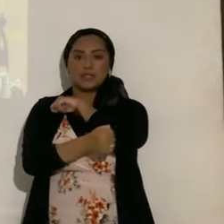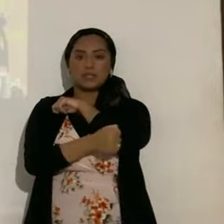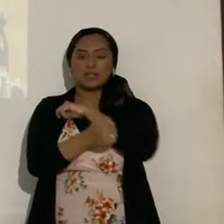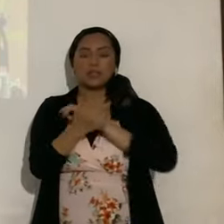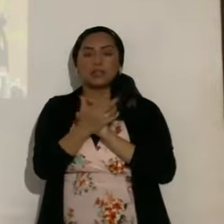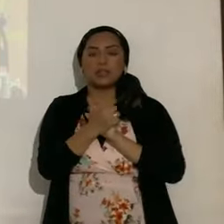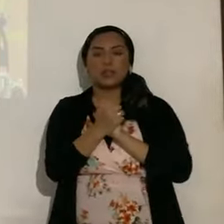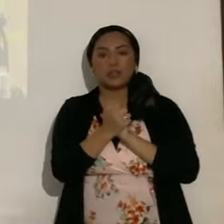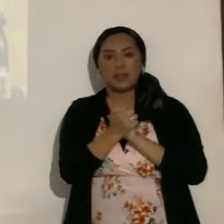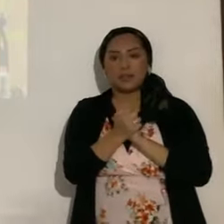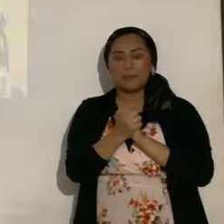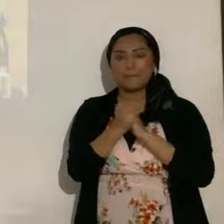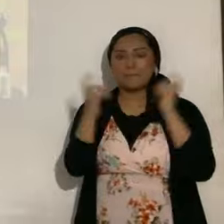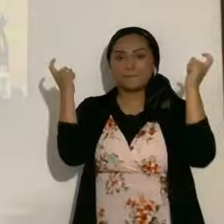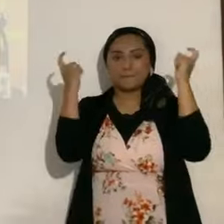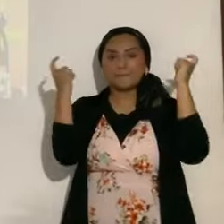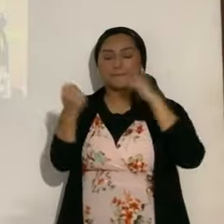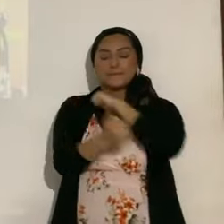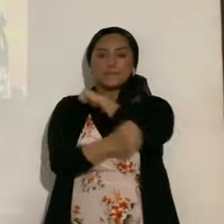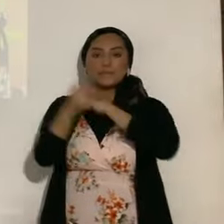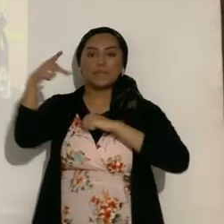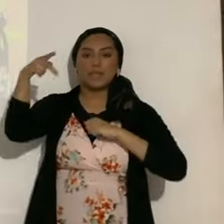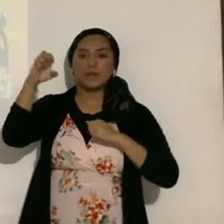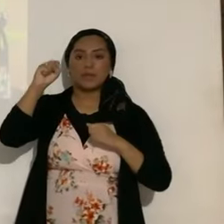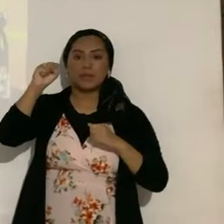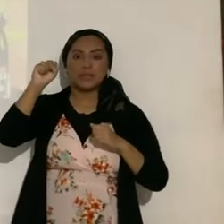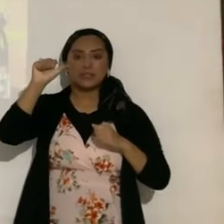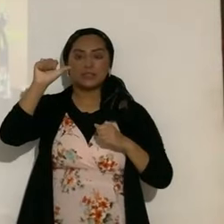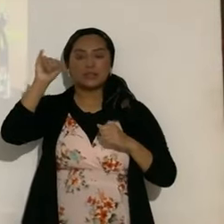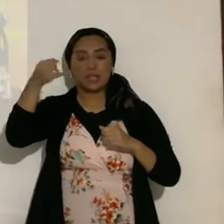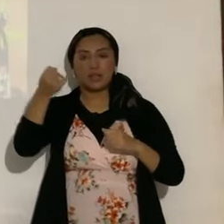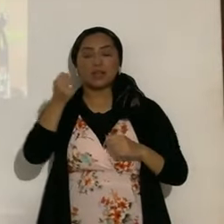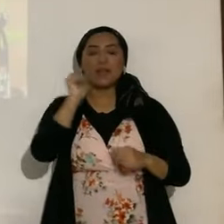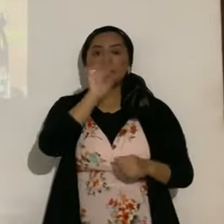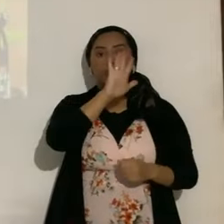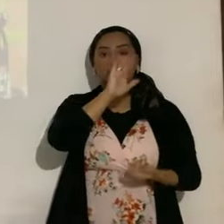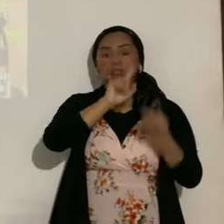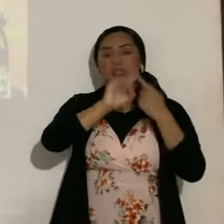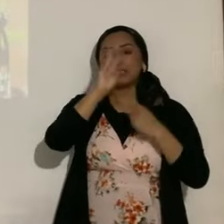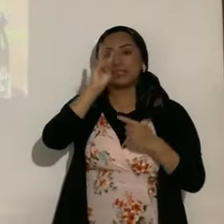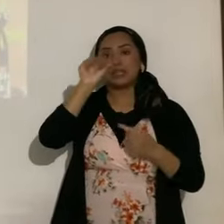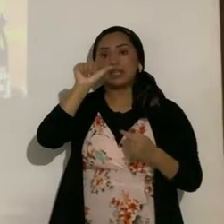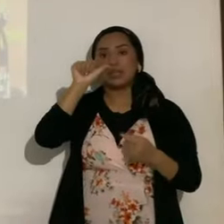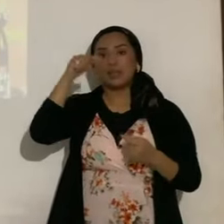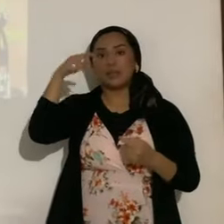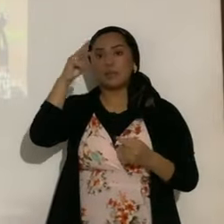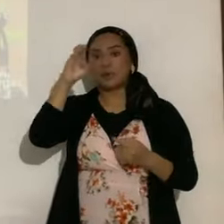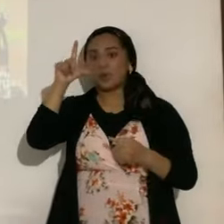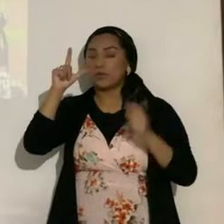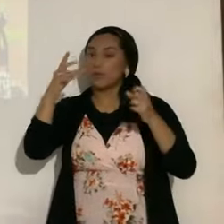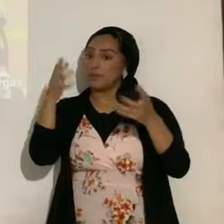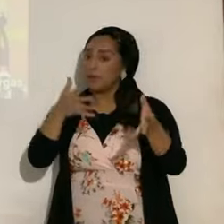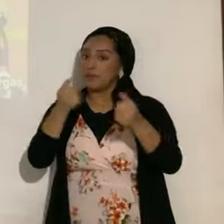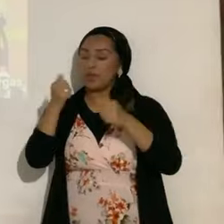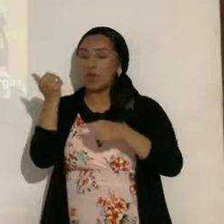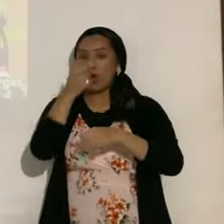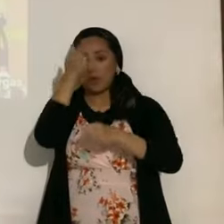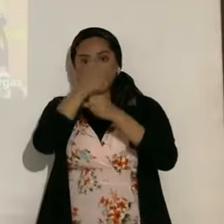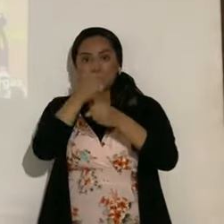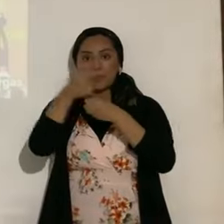La fiesta de Pesaj es, si ustedes recuerdan, del 5 al 6 de abril. Y apúrense todos, hermanos, a entrar rápidamente al pacto de Bidmila,